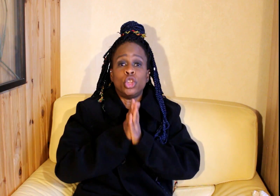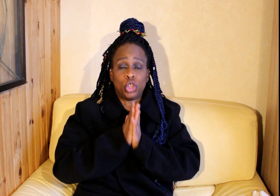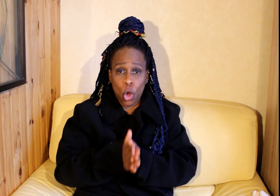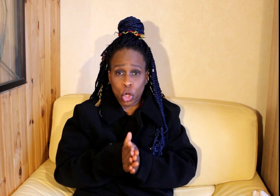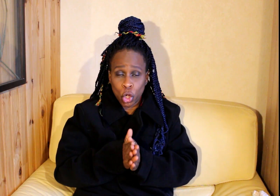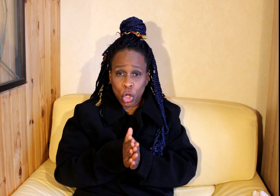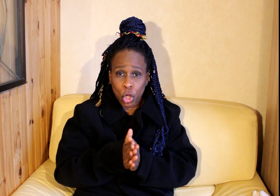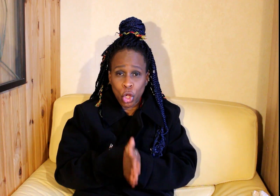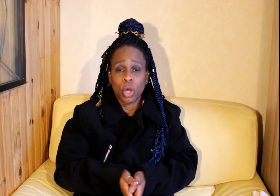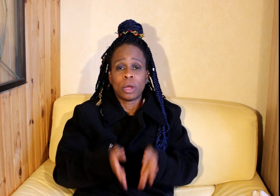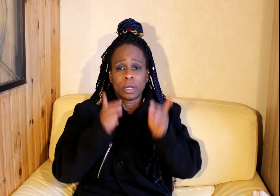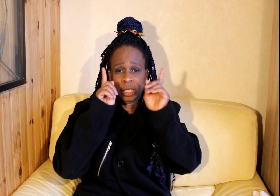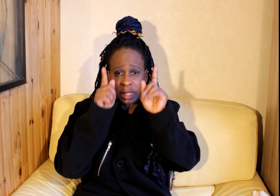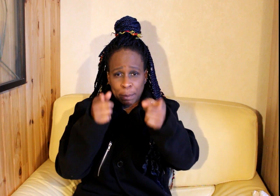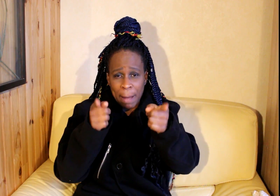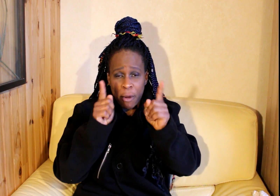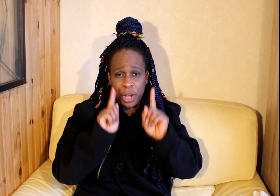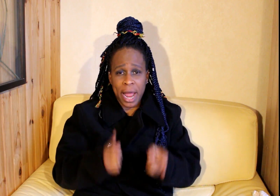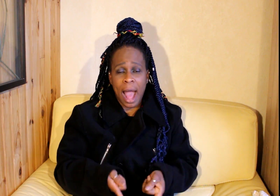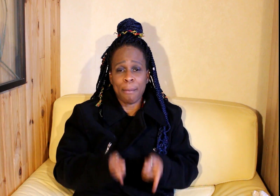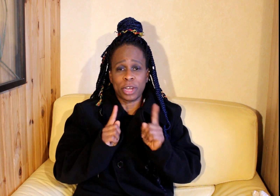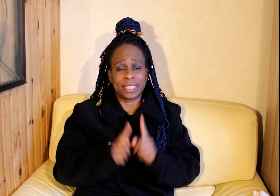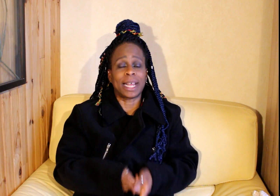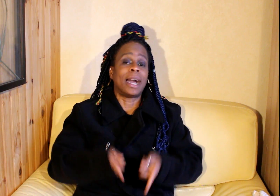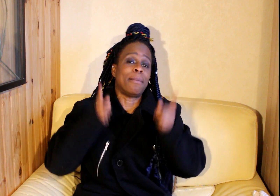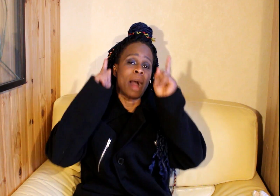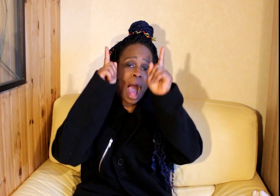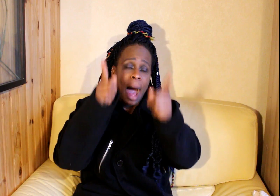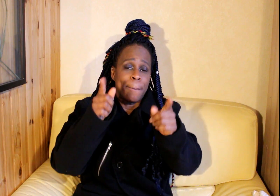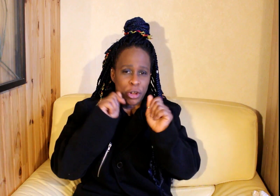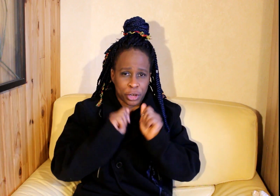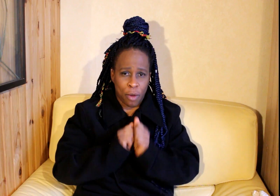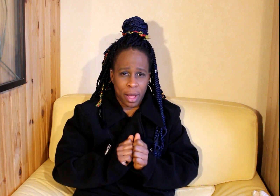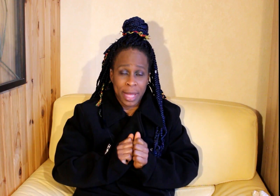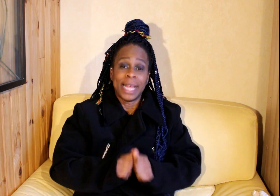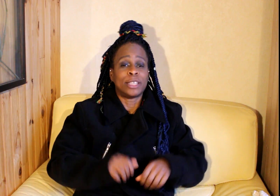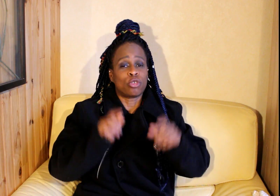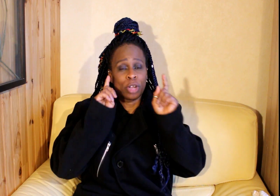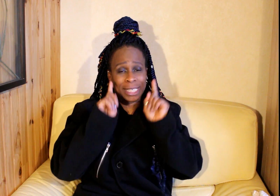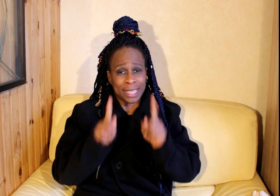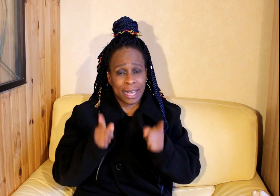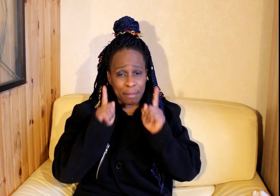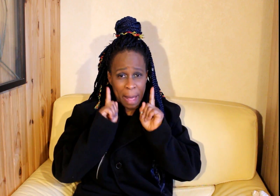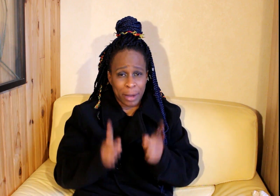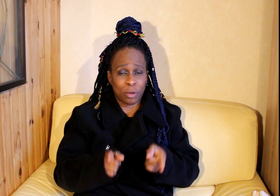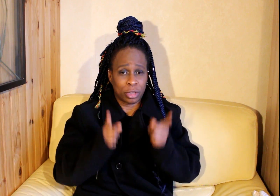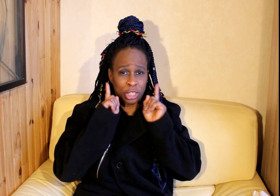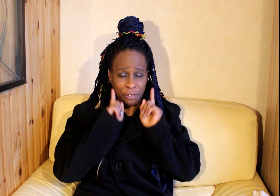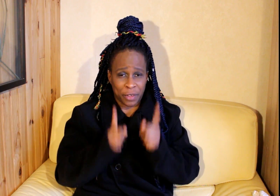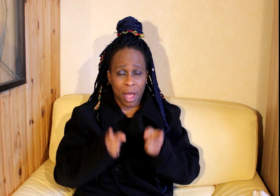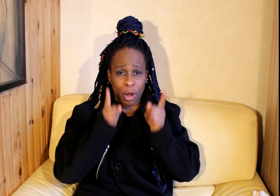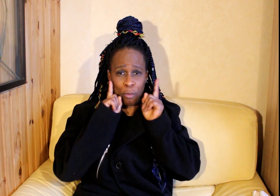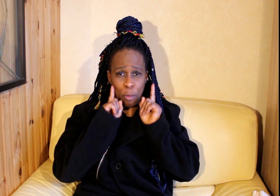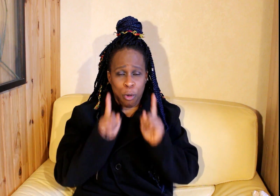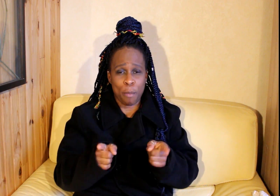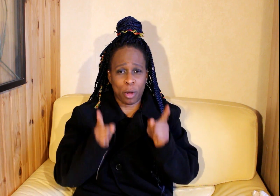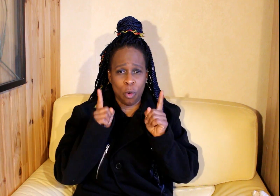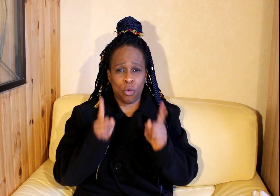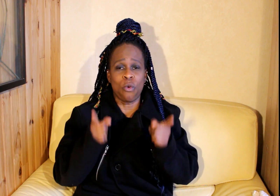Donc Si t'es pas abonné A mon Instagram Abonne-toi Sur mon Instagram Il n pas longtemps J'ai fait Mon premier concours